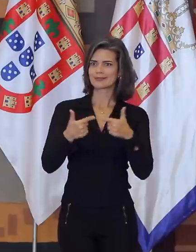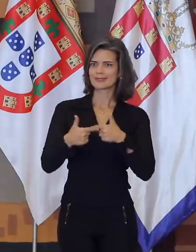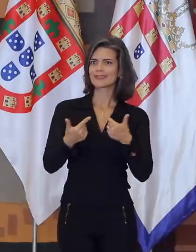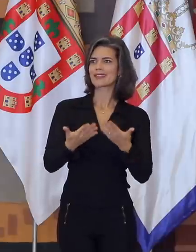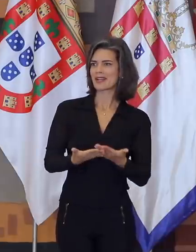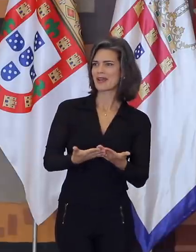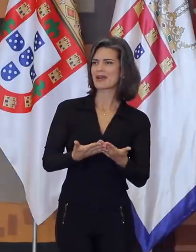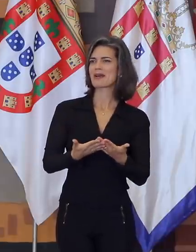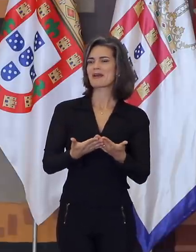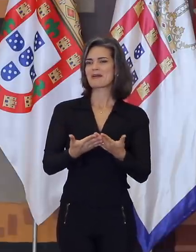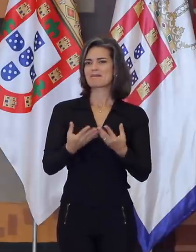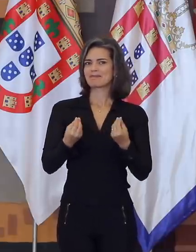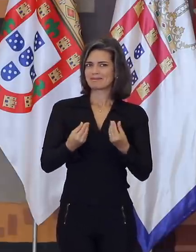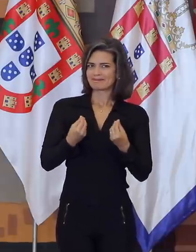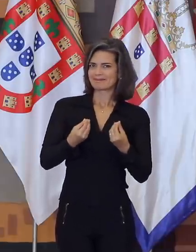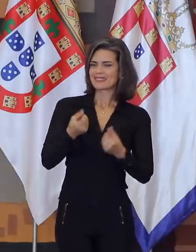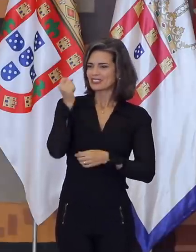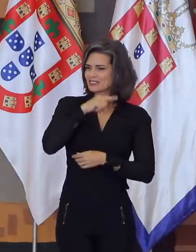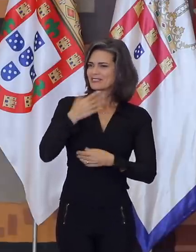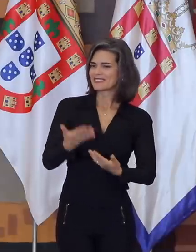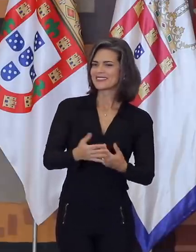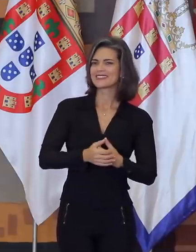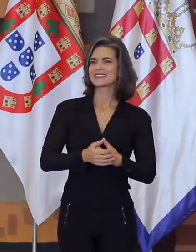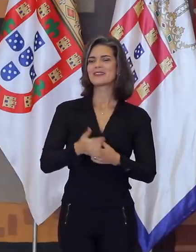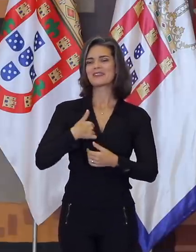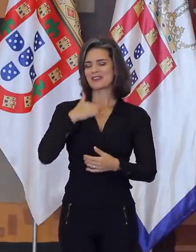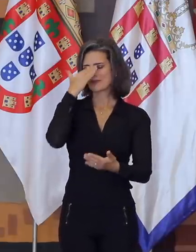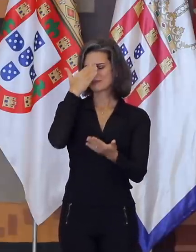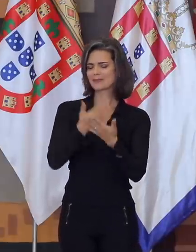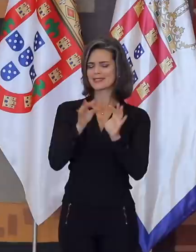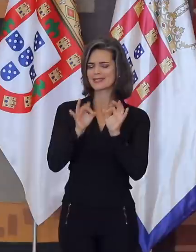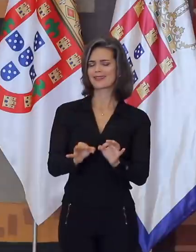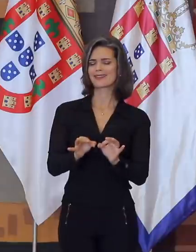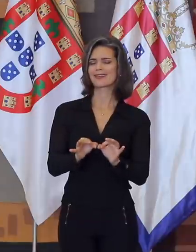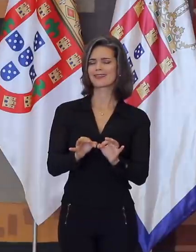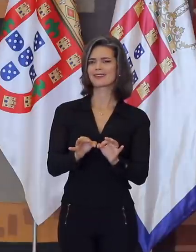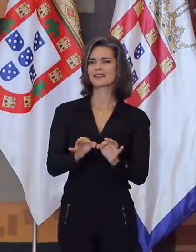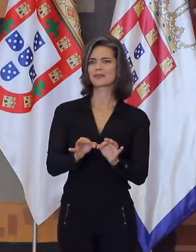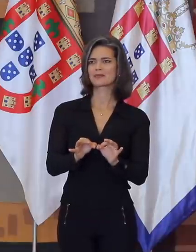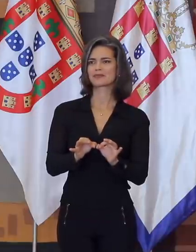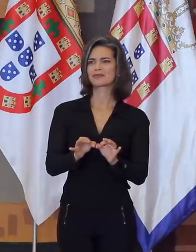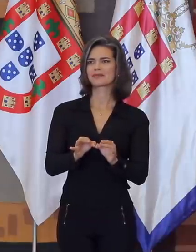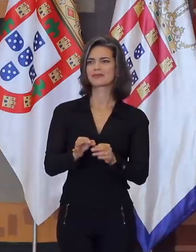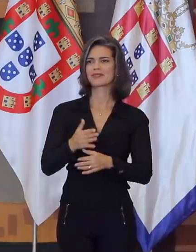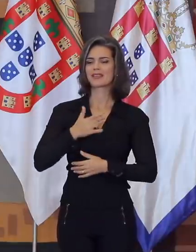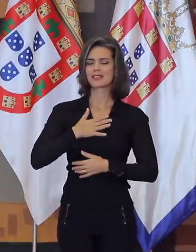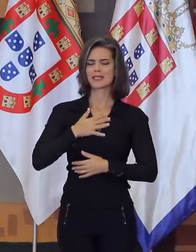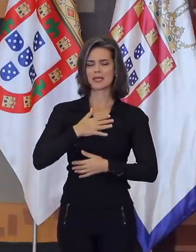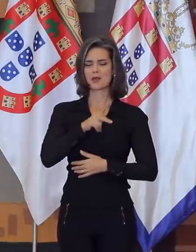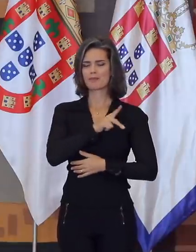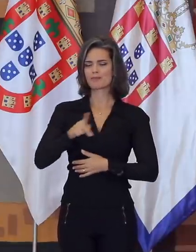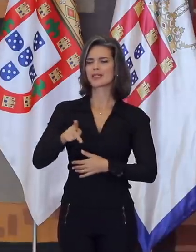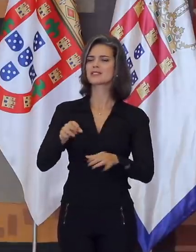convite que vocês me fizeram, queridos formando, tenho a plena convicção que minha reencarnação como presidente